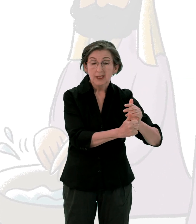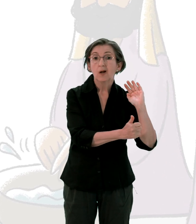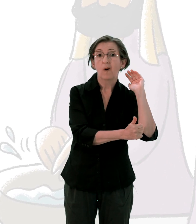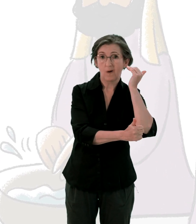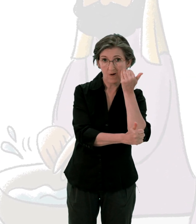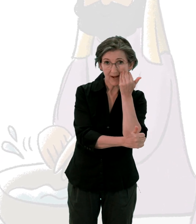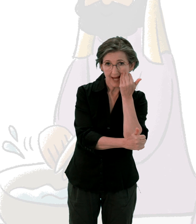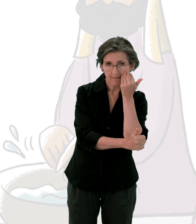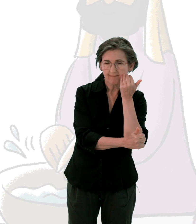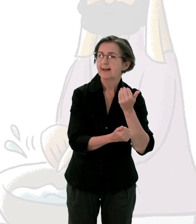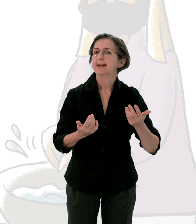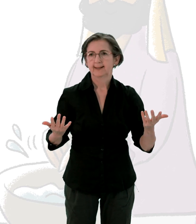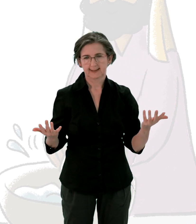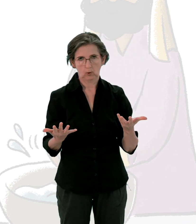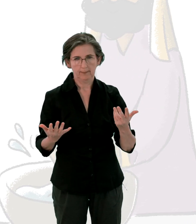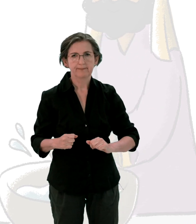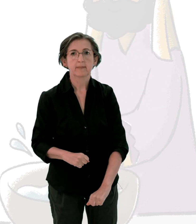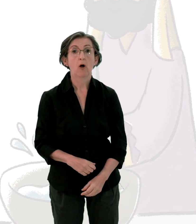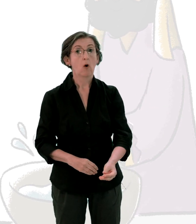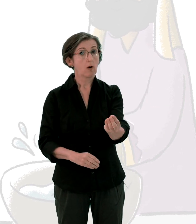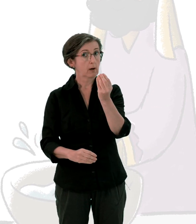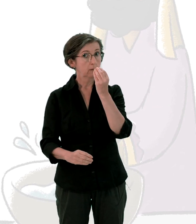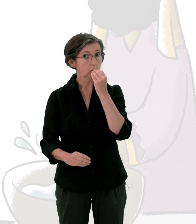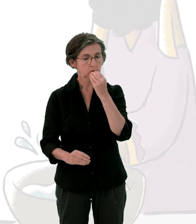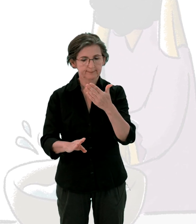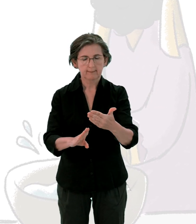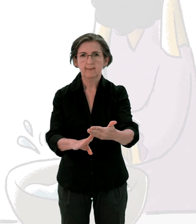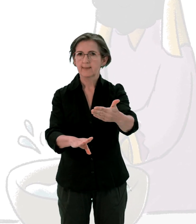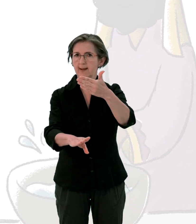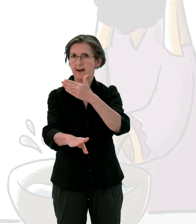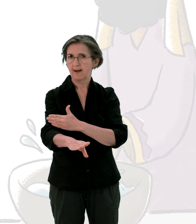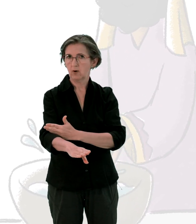avant de manger. Ils se lavent toujours les mains avec soin.